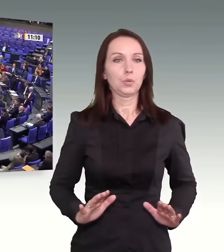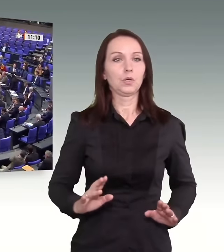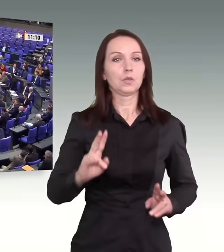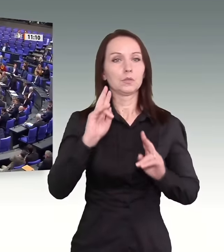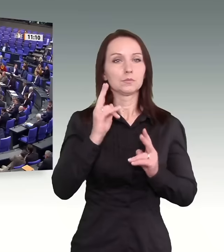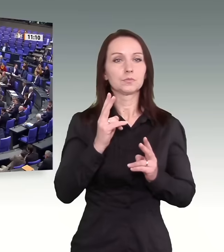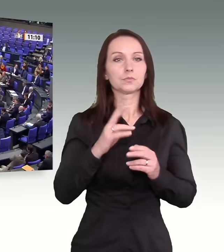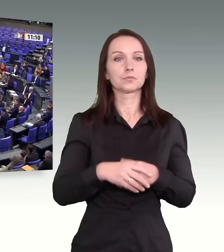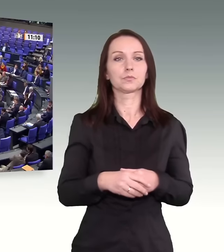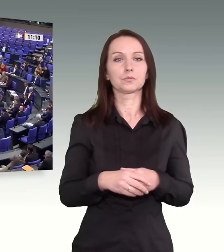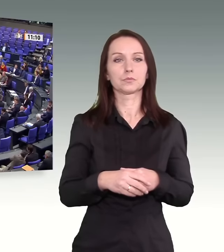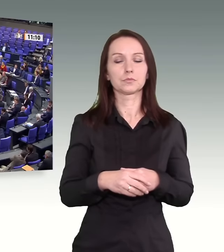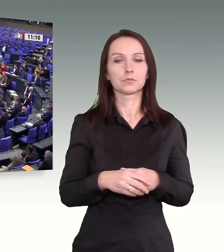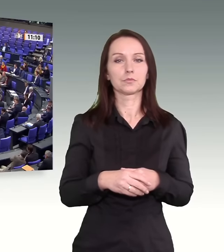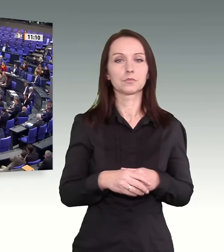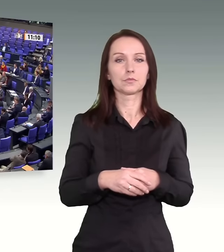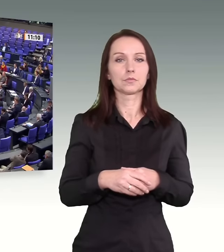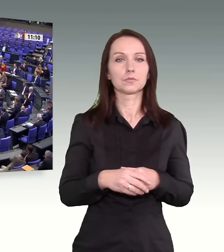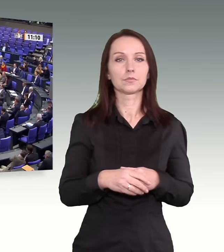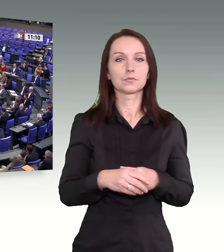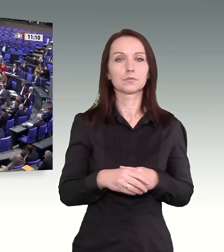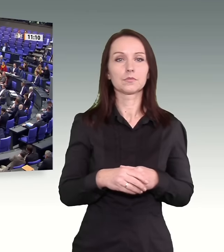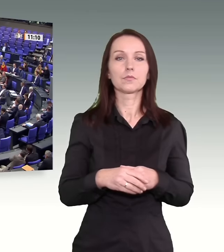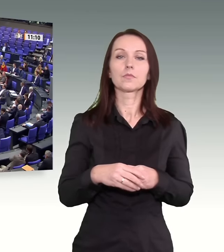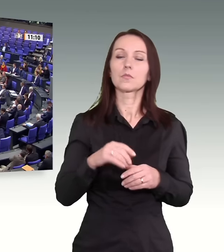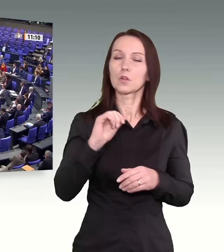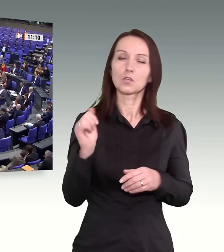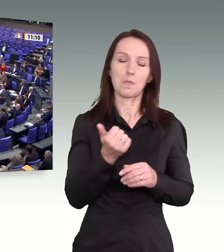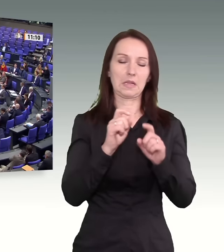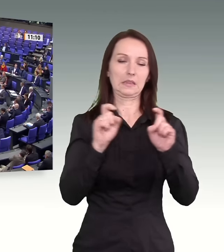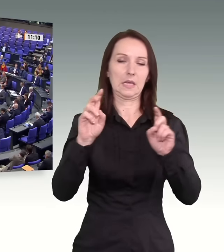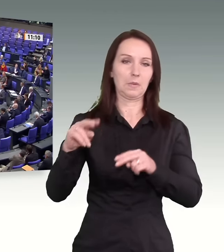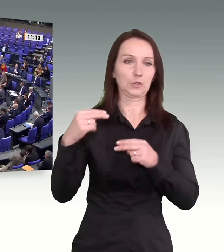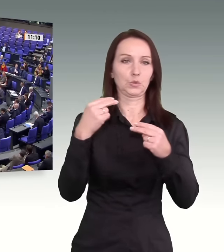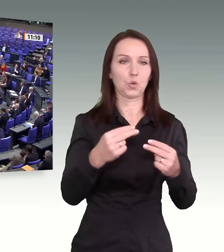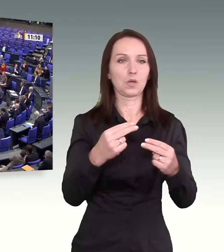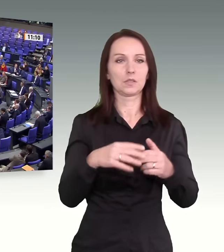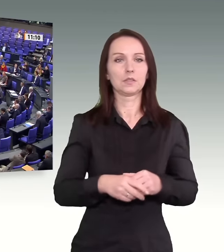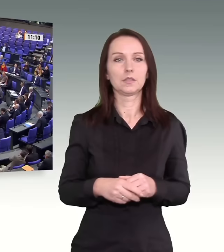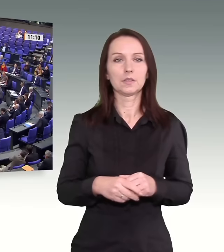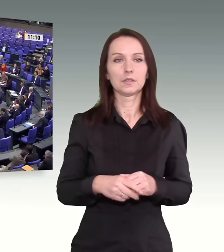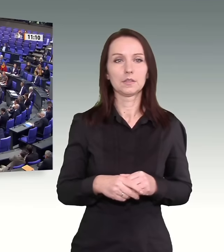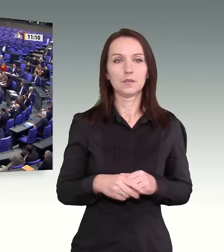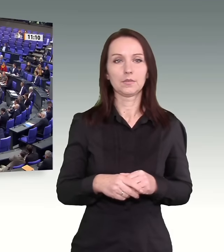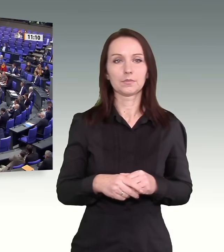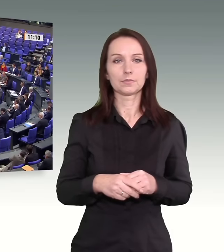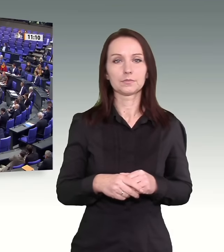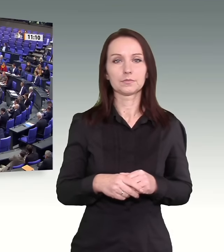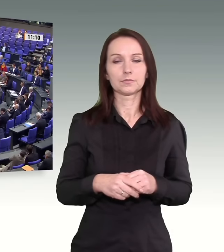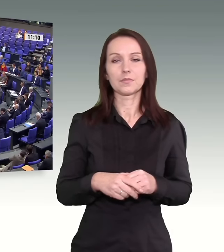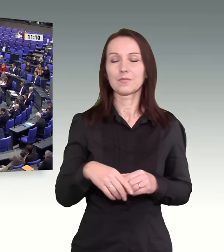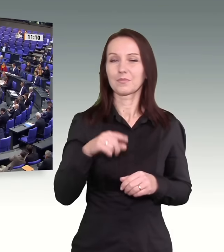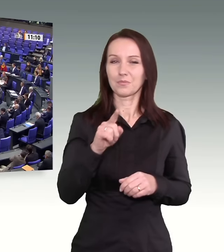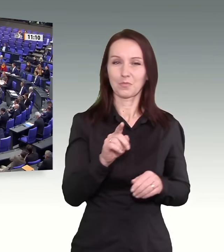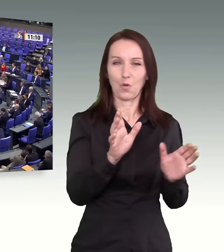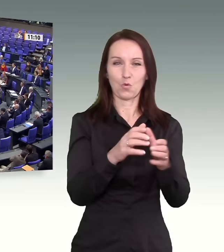zum Thema. Zu den Problemen, die die Kommunen haben, eine wichtige Vorbemerkung. Die Probleme, die